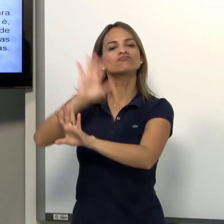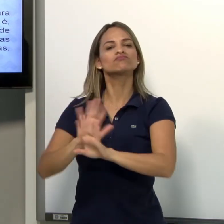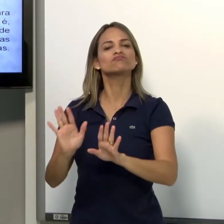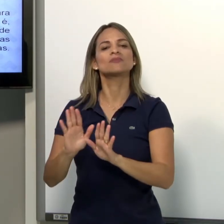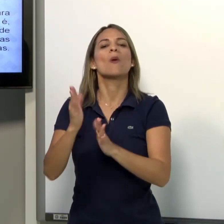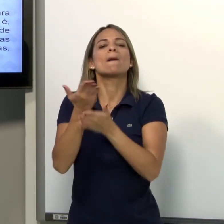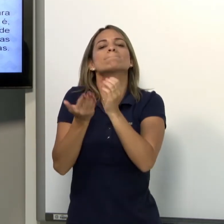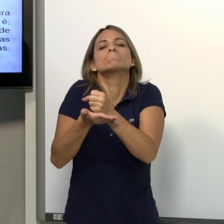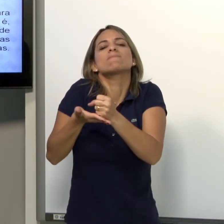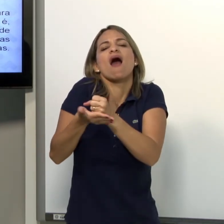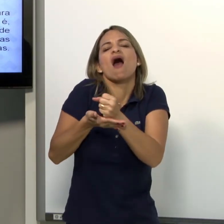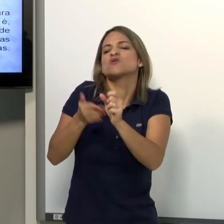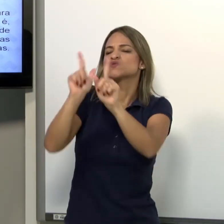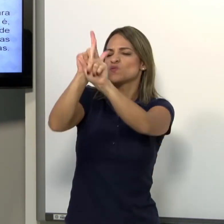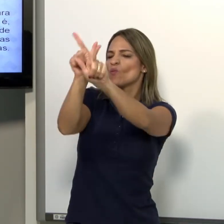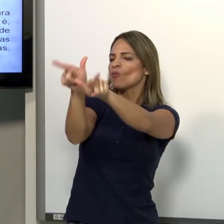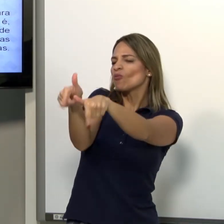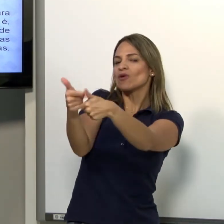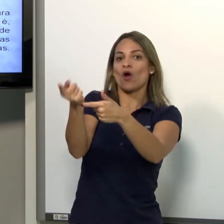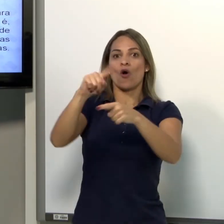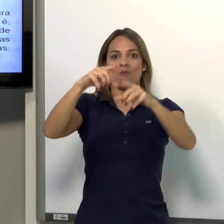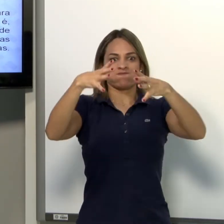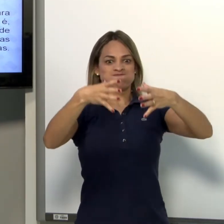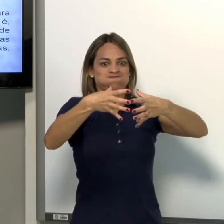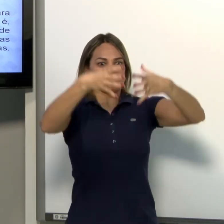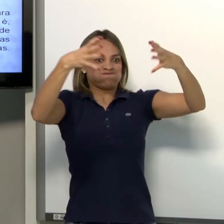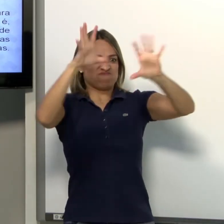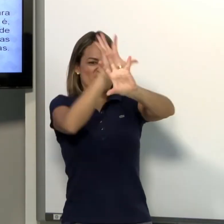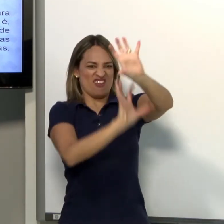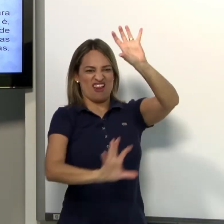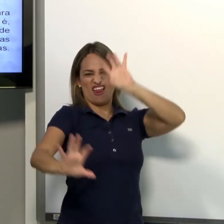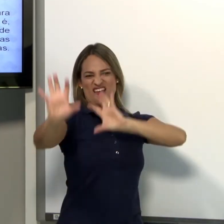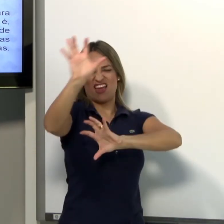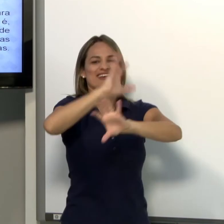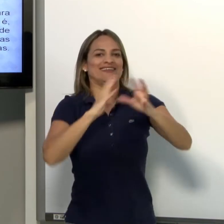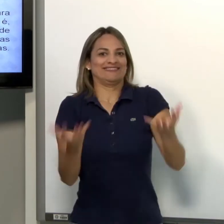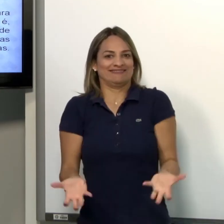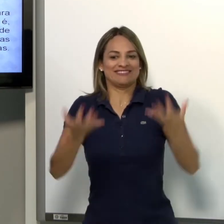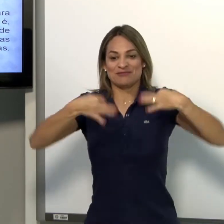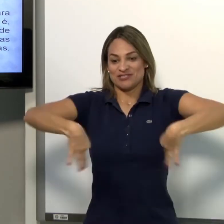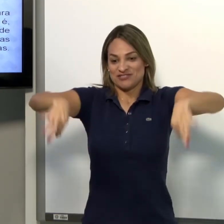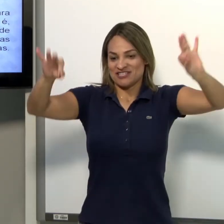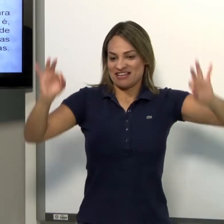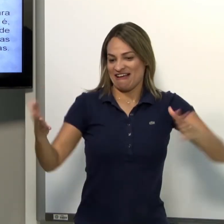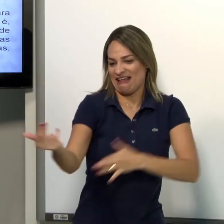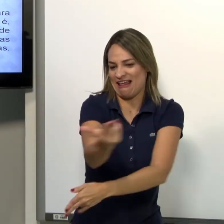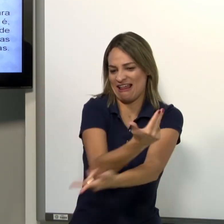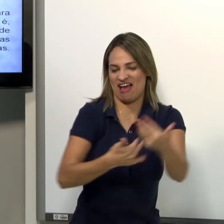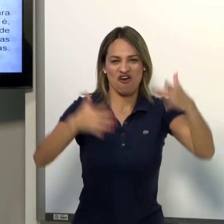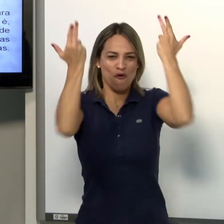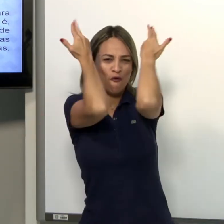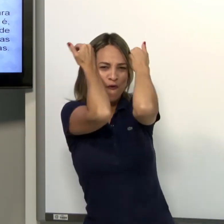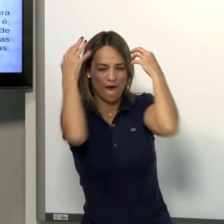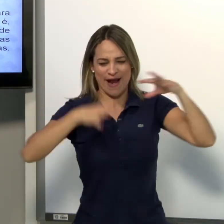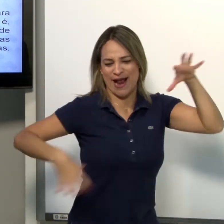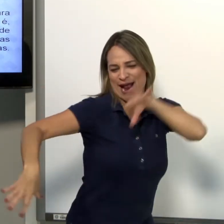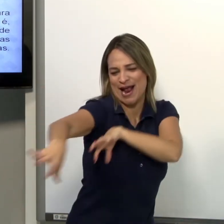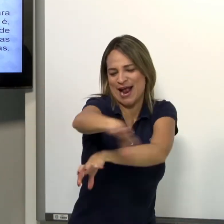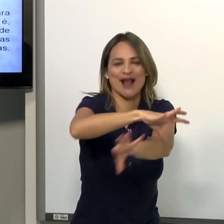e não tem nenhum detalhe. simples, é básica. Mas tem outro vaso que é bonito, cheio de cores. Tem uma toalha